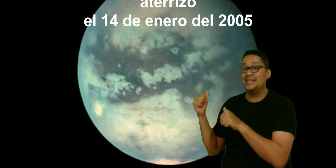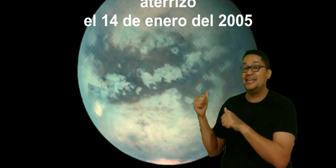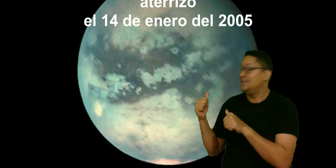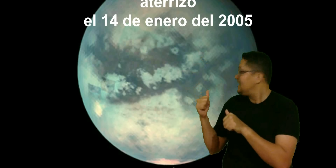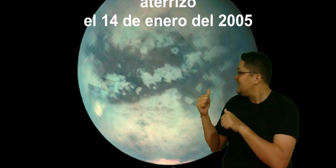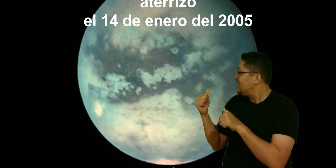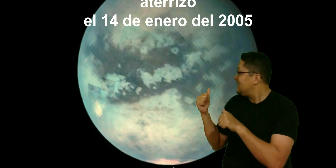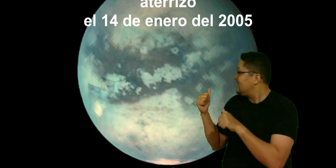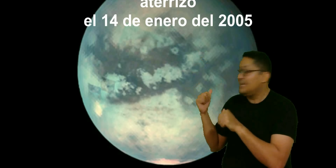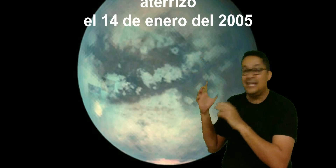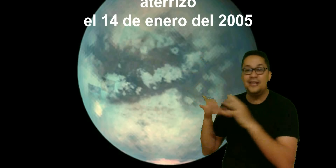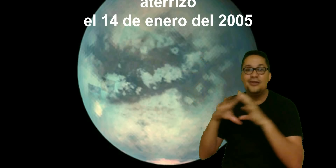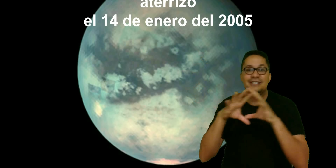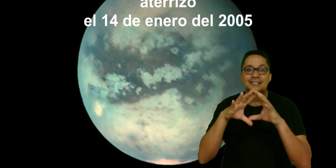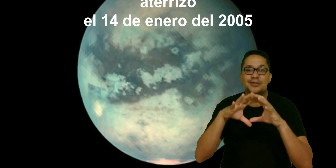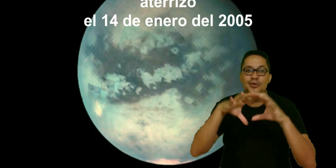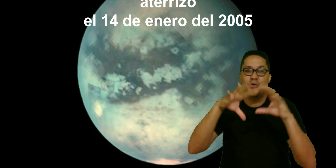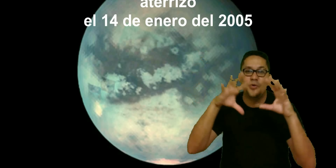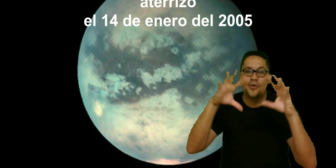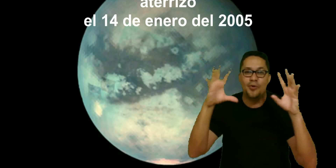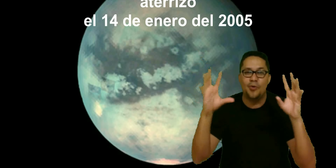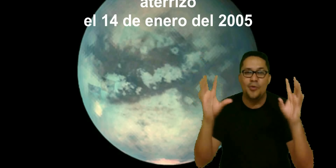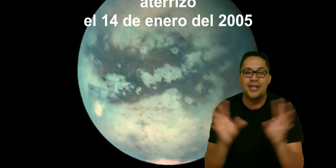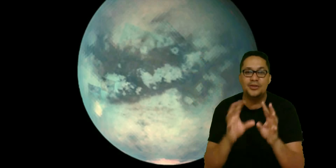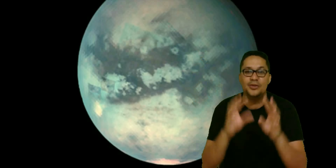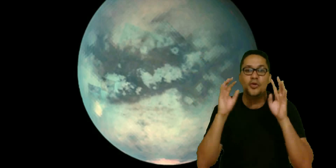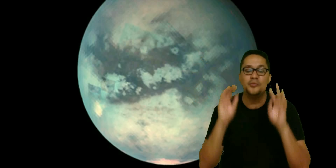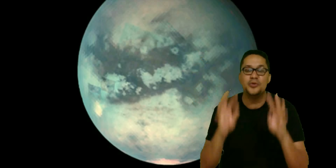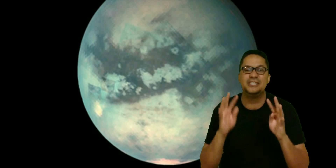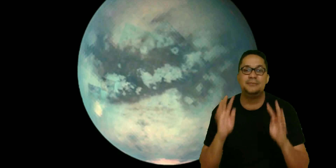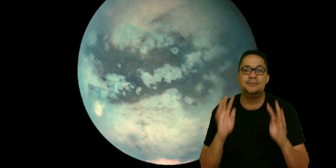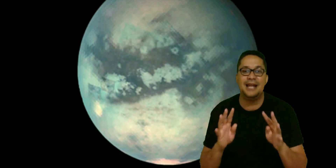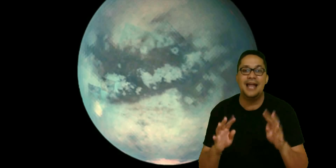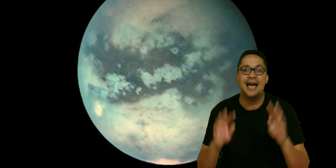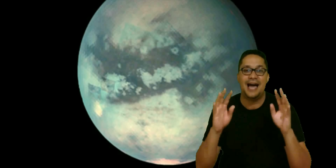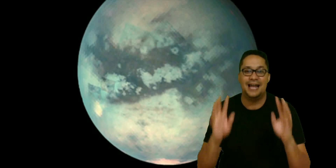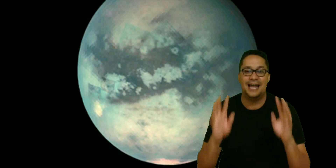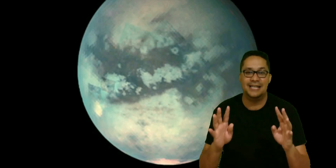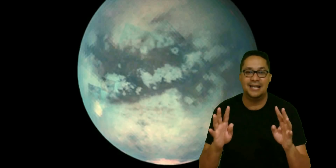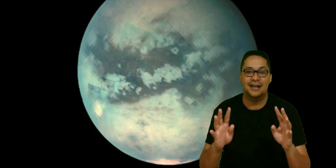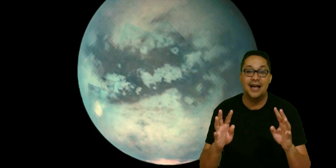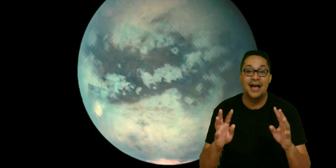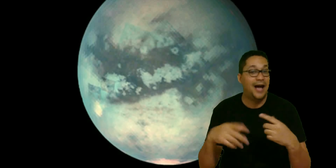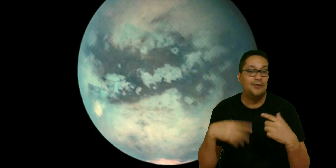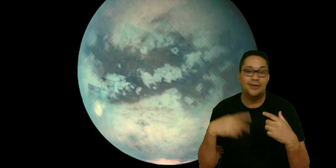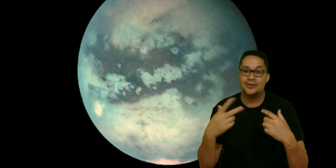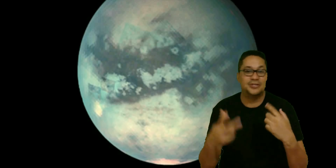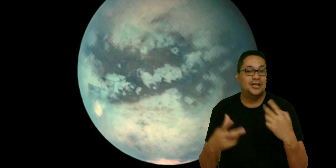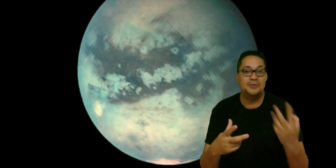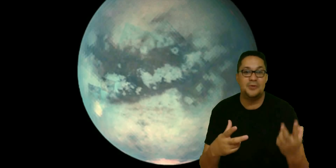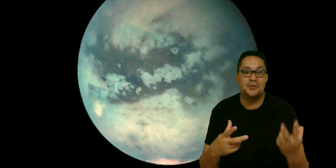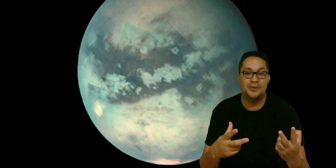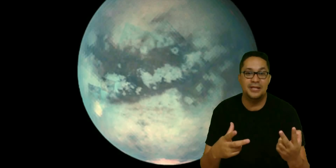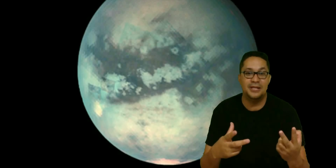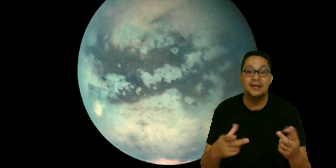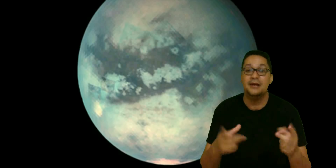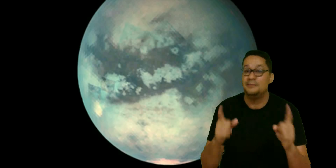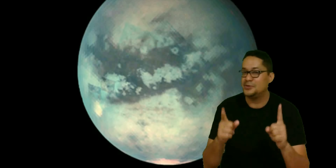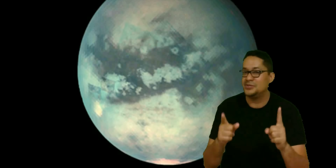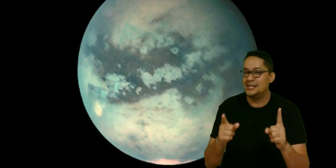y nos enseñó un entorno muy similar a la Tierra. Aunque no sea lo mismo componente, pero sería